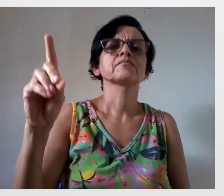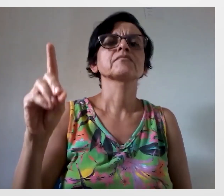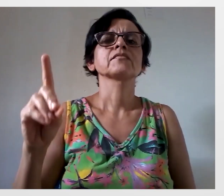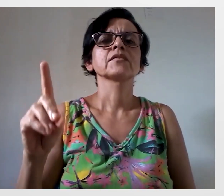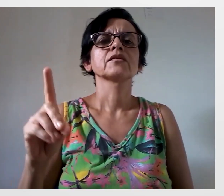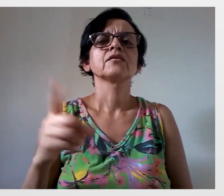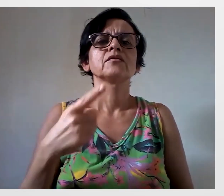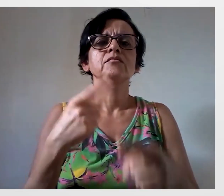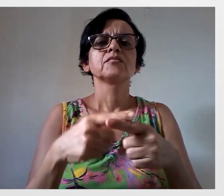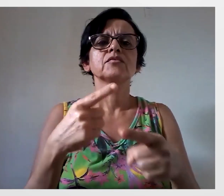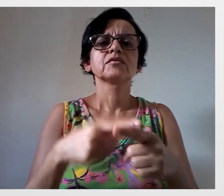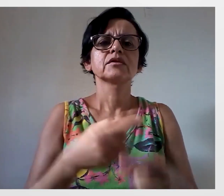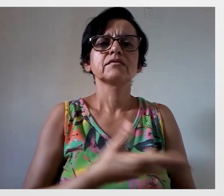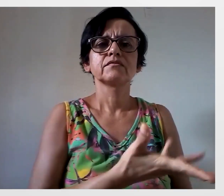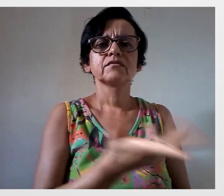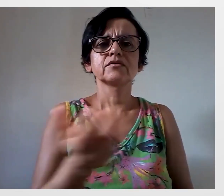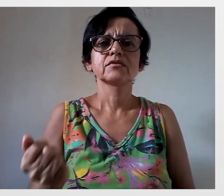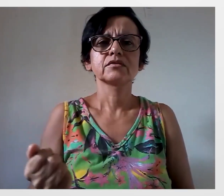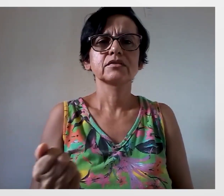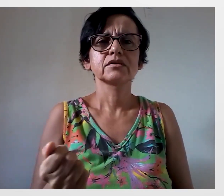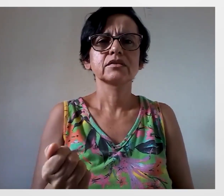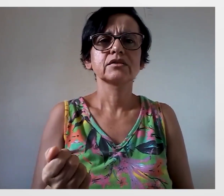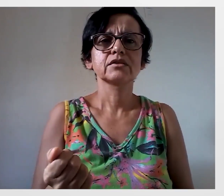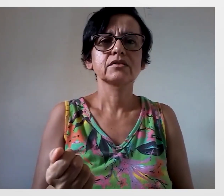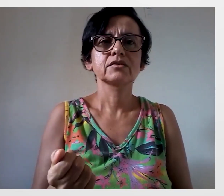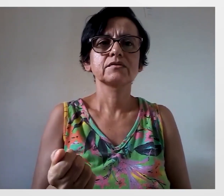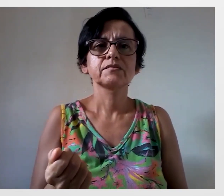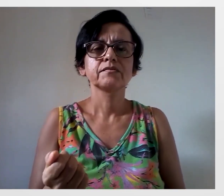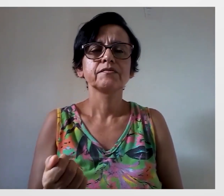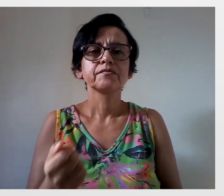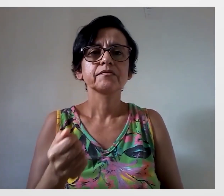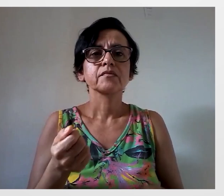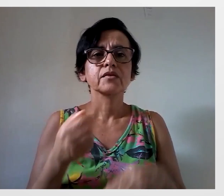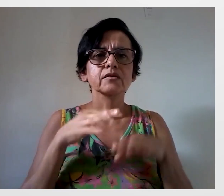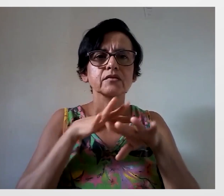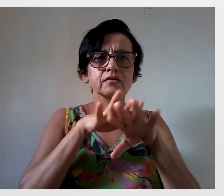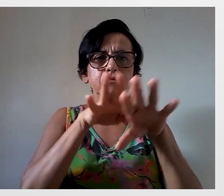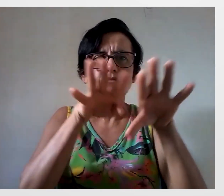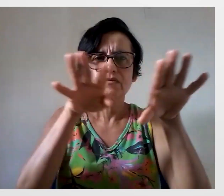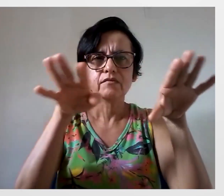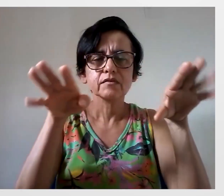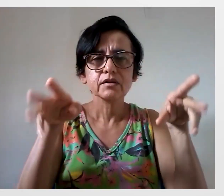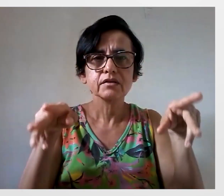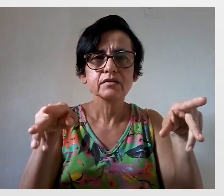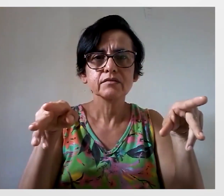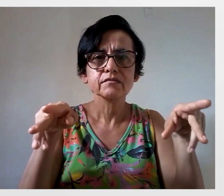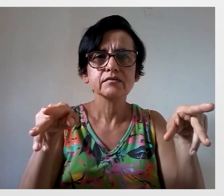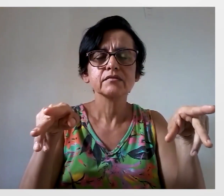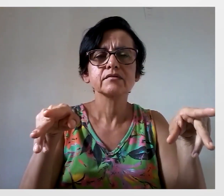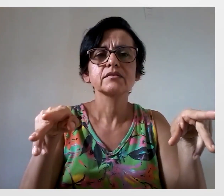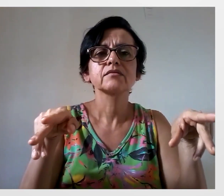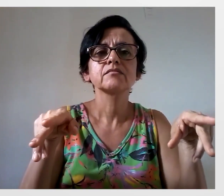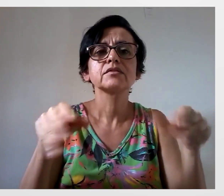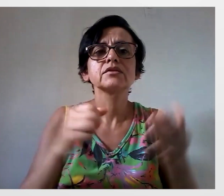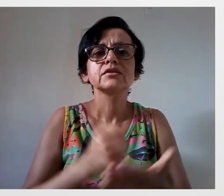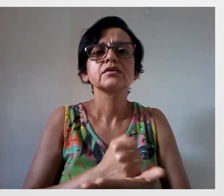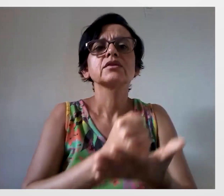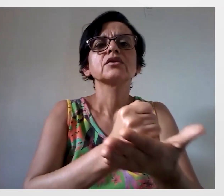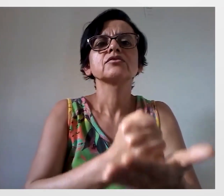Porque vocês me apoiaram. E que vocês divulguem a Libras cada vez mais e que possam ajudar outras